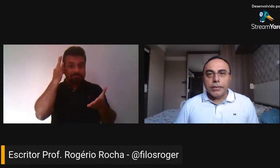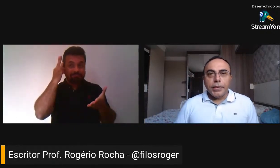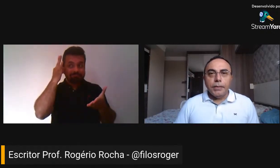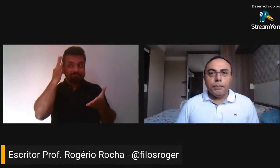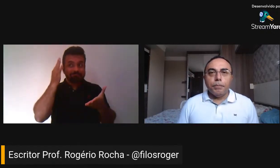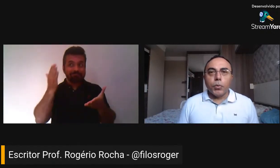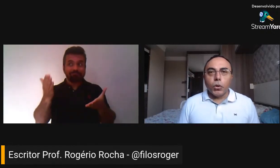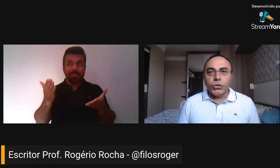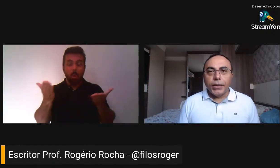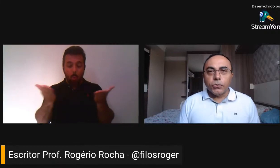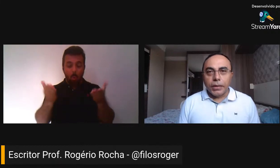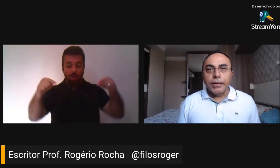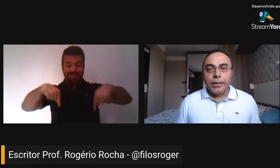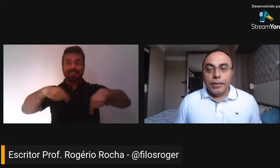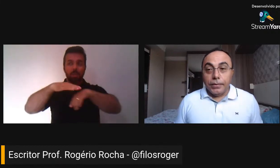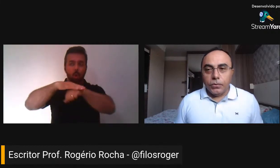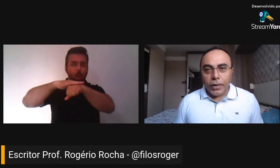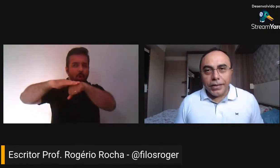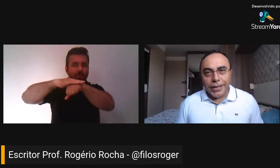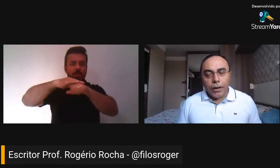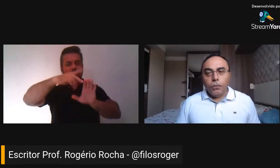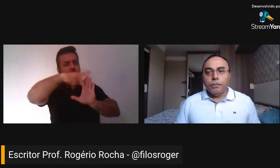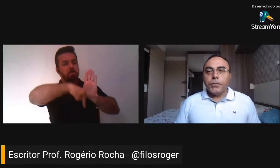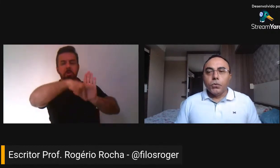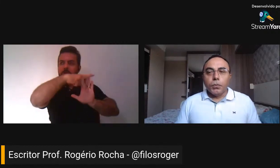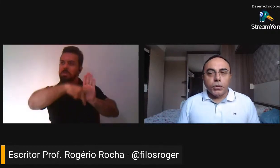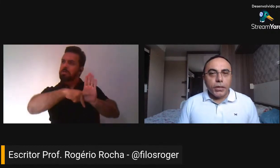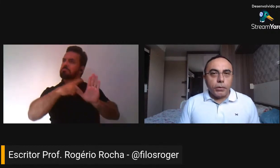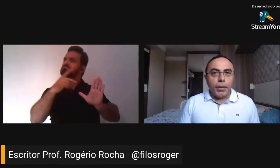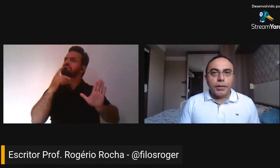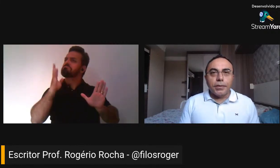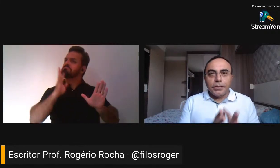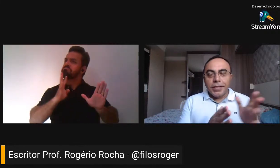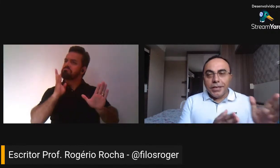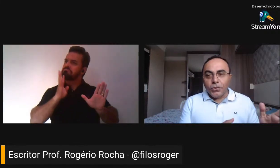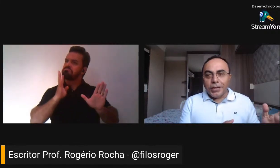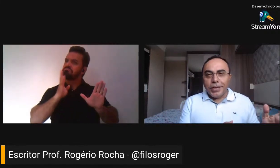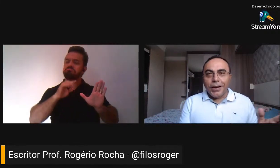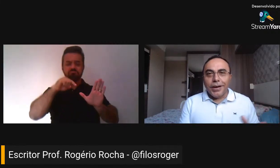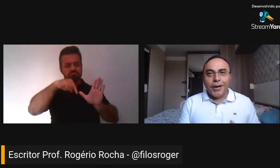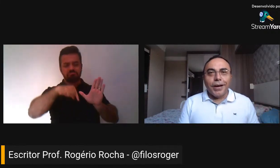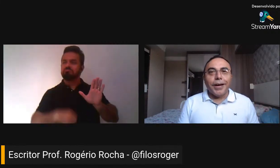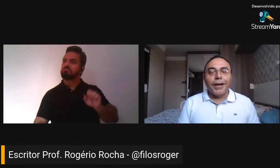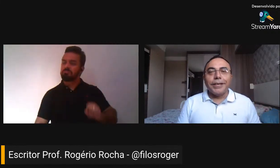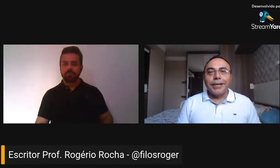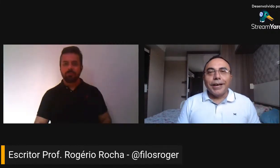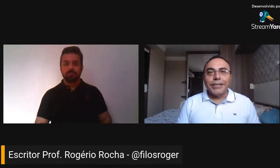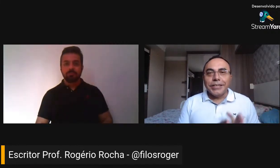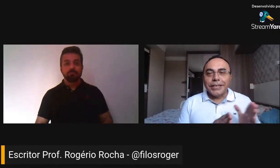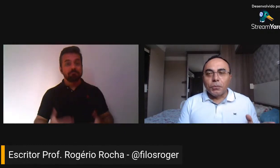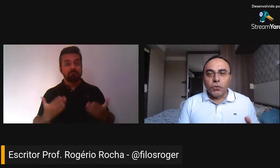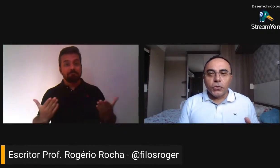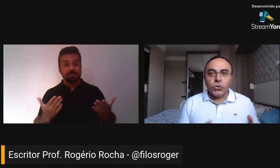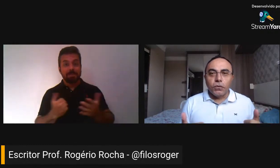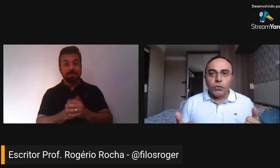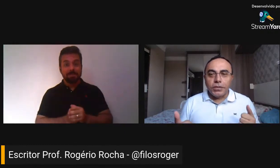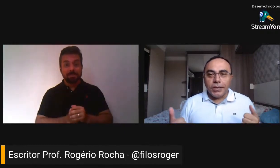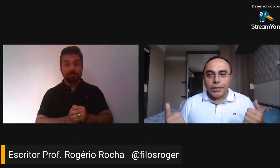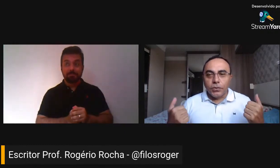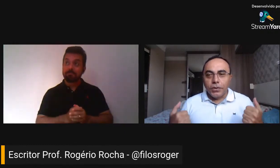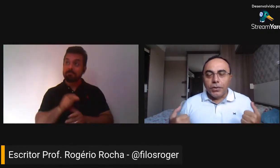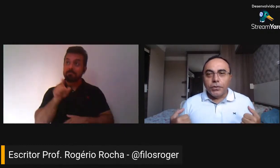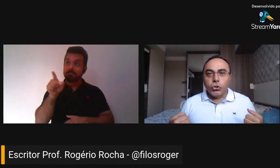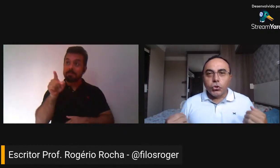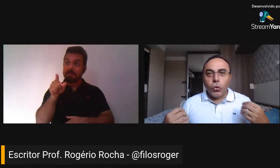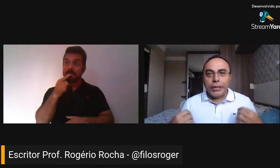aqui nesse projeto, no canal, no projeto. Bem, seguindo aqui a dica do professor, vou